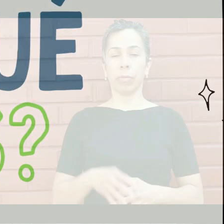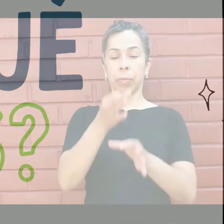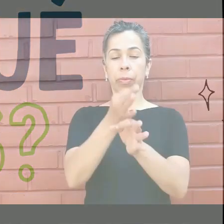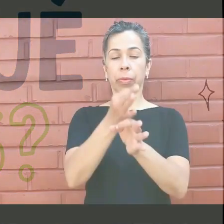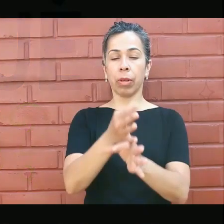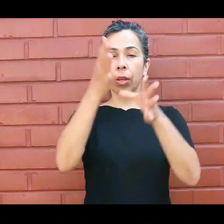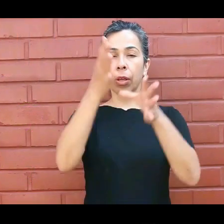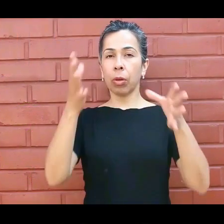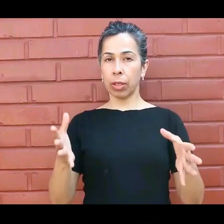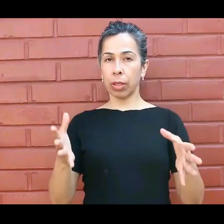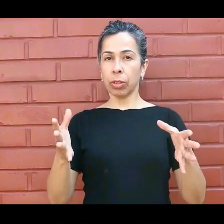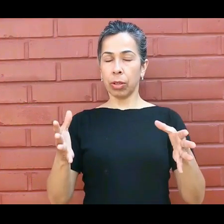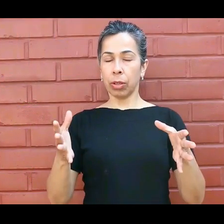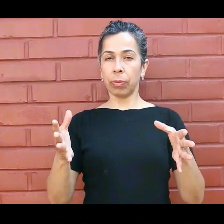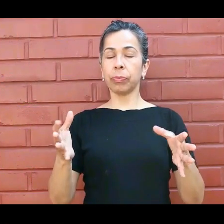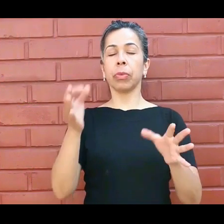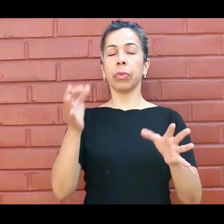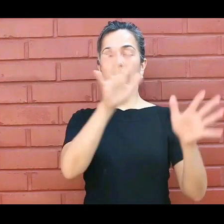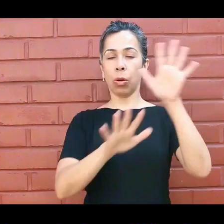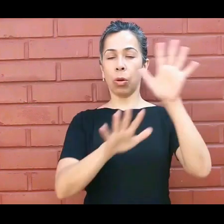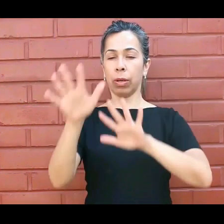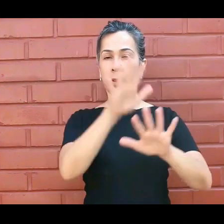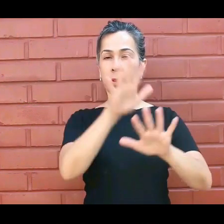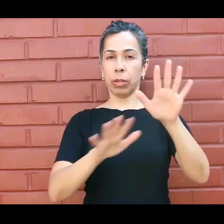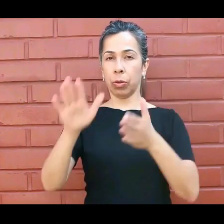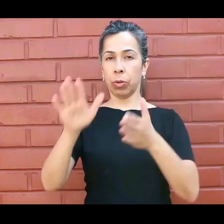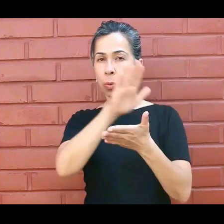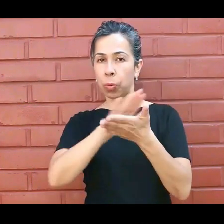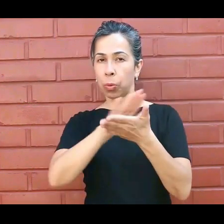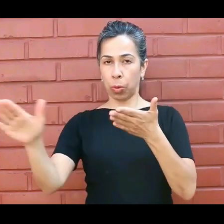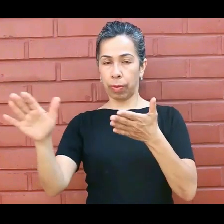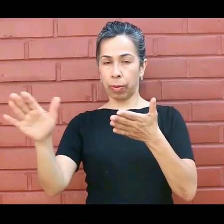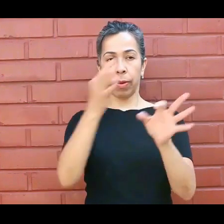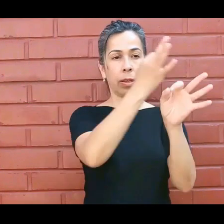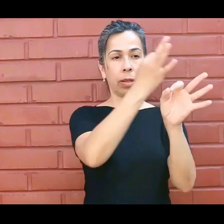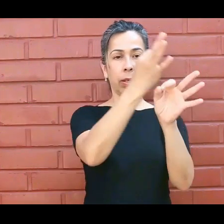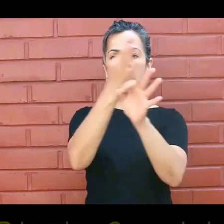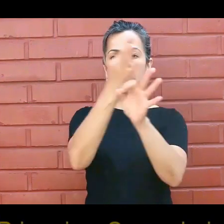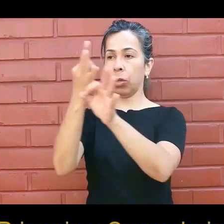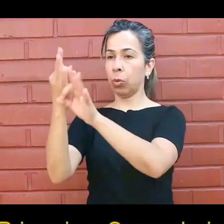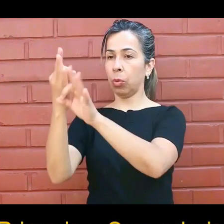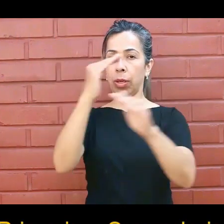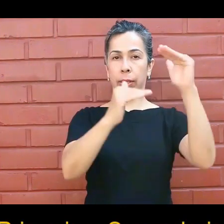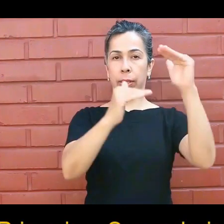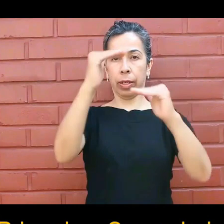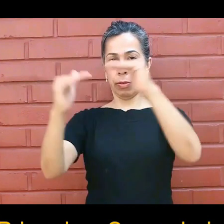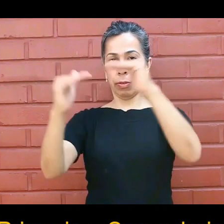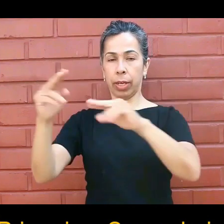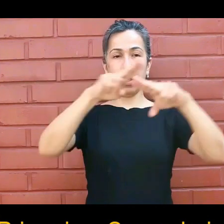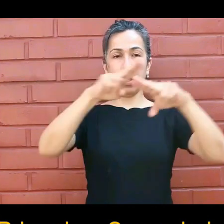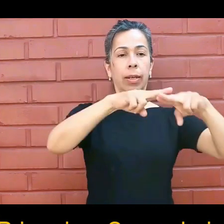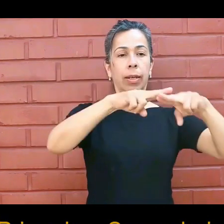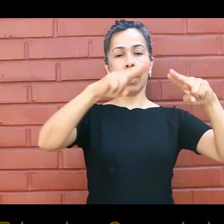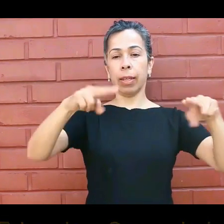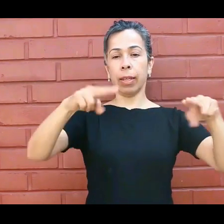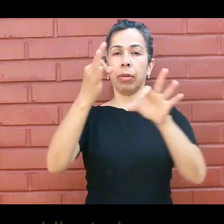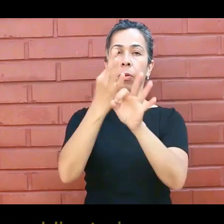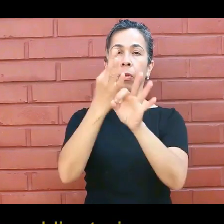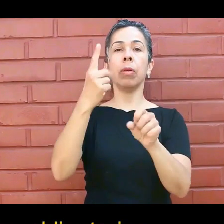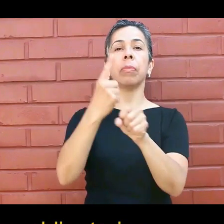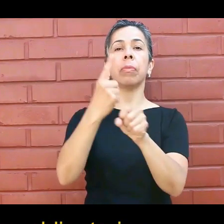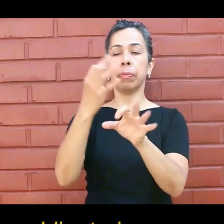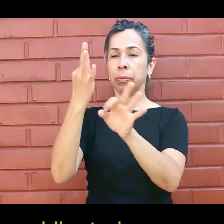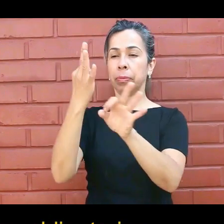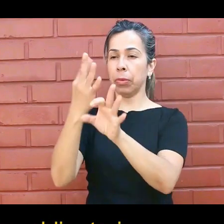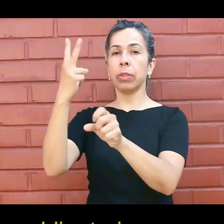El régimen académico de los niveles obligatorios, es decir, de nivel inicial, primario y secundario,